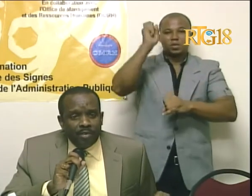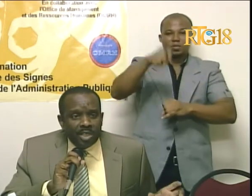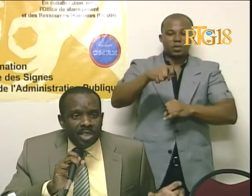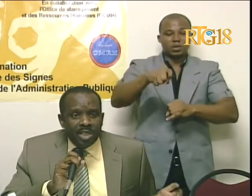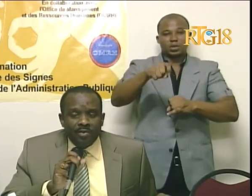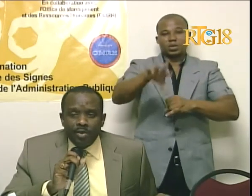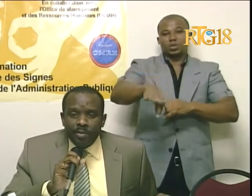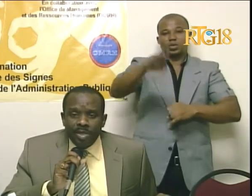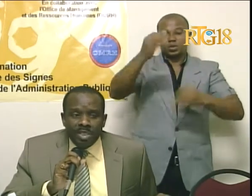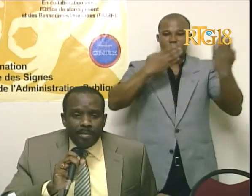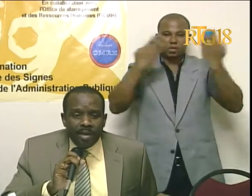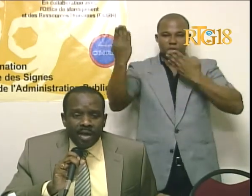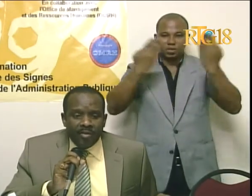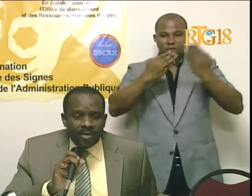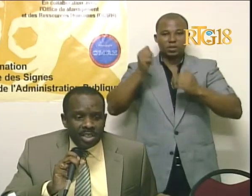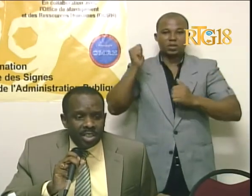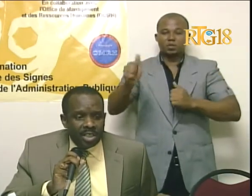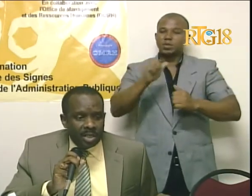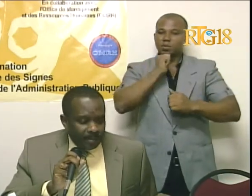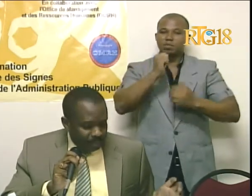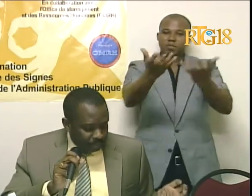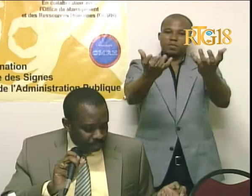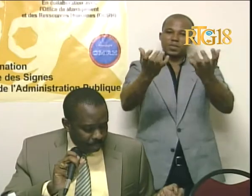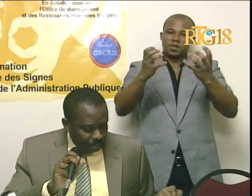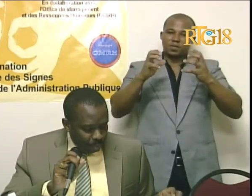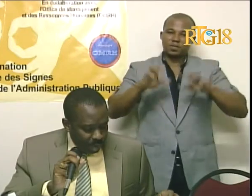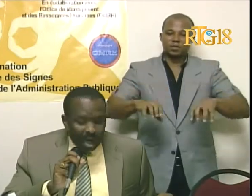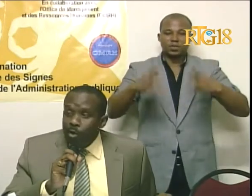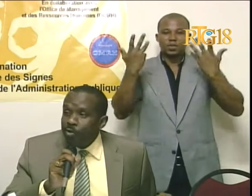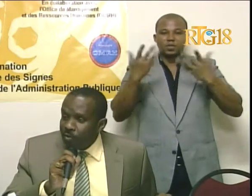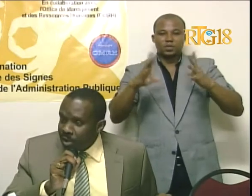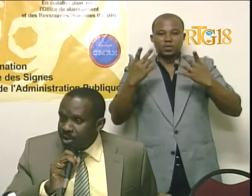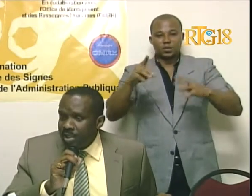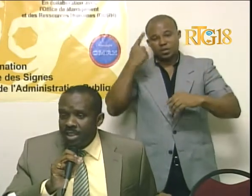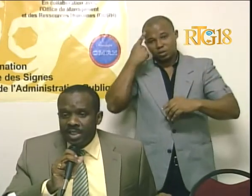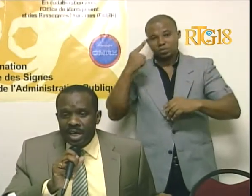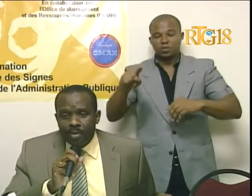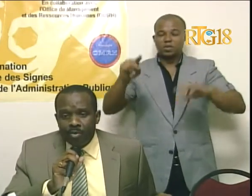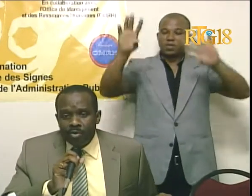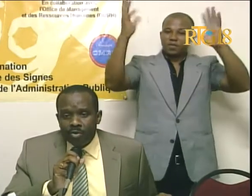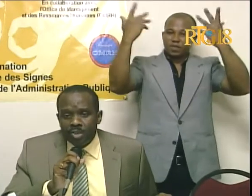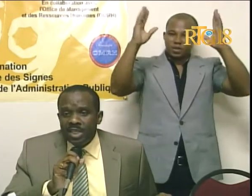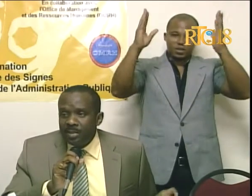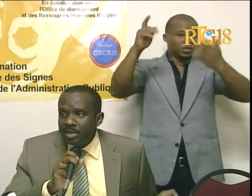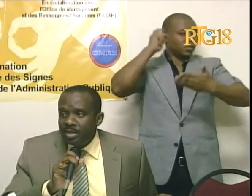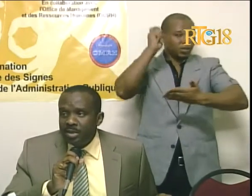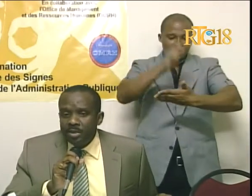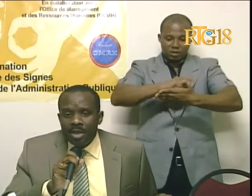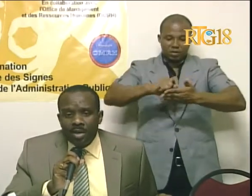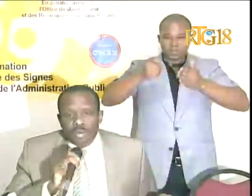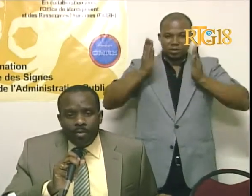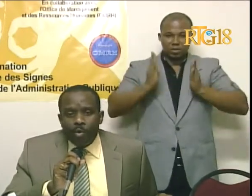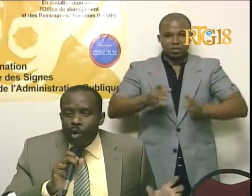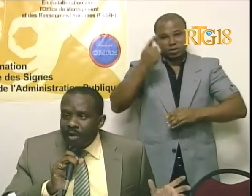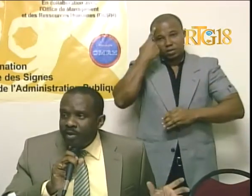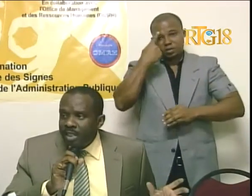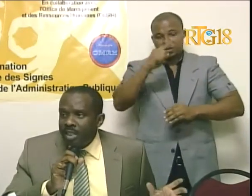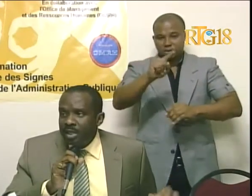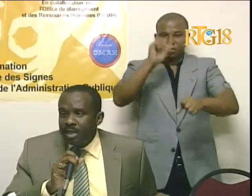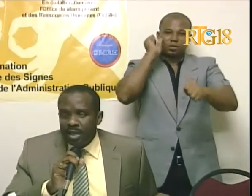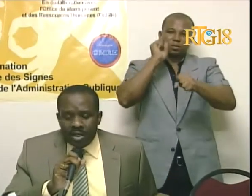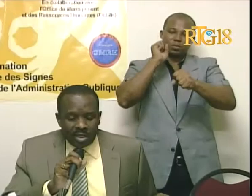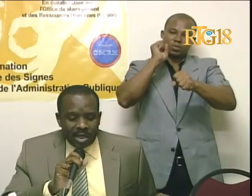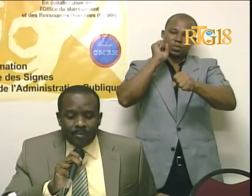map fini intervansyon mnen, sam pa felisite, ankor un fwa sekretar d'Etat, pou DINAMIS li, pou gwa